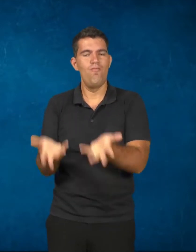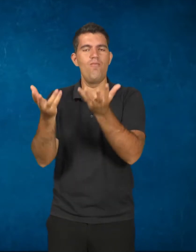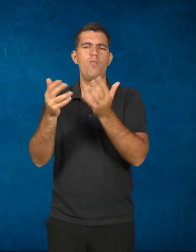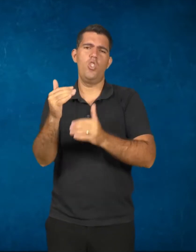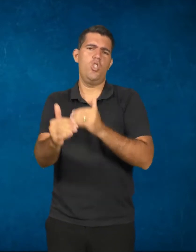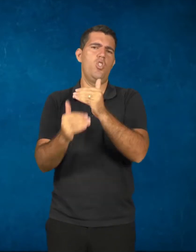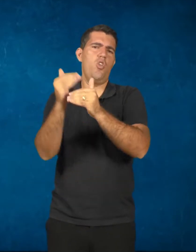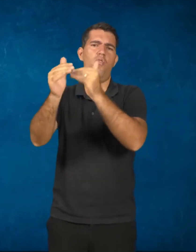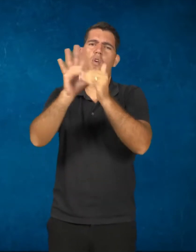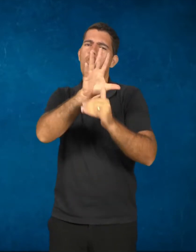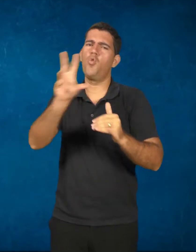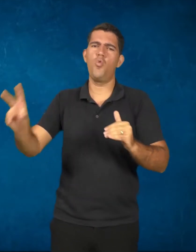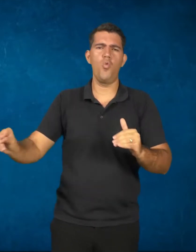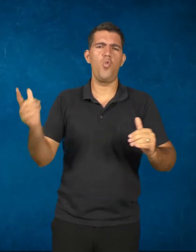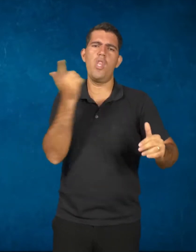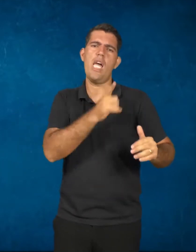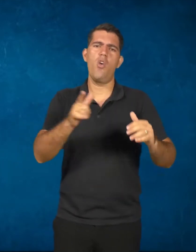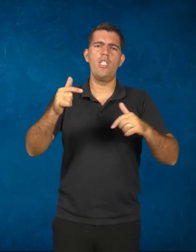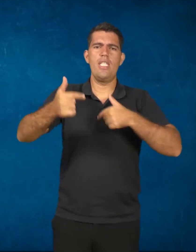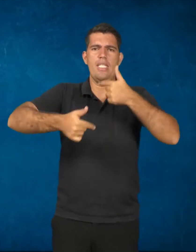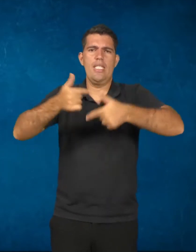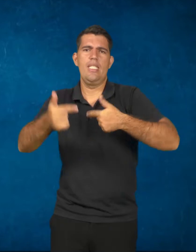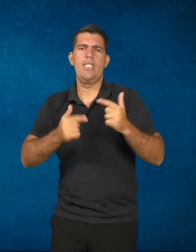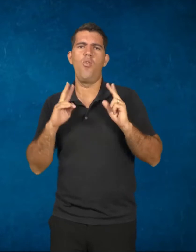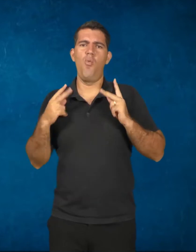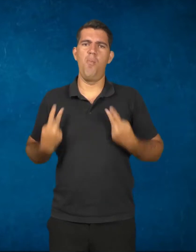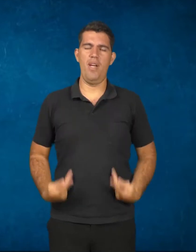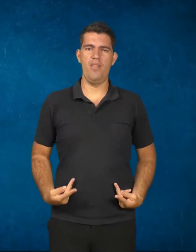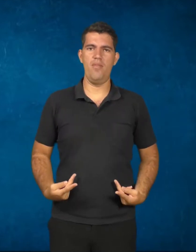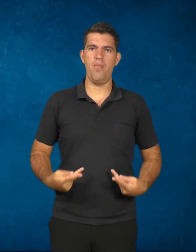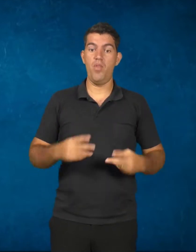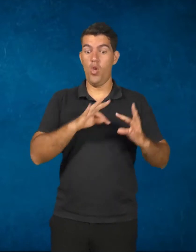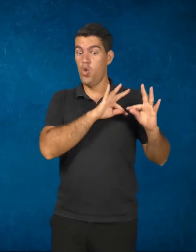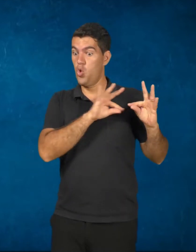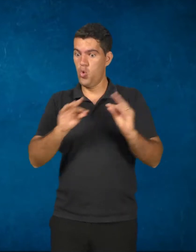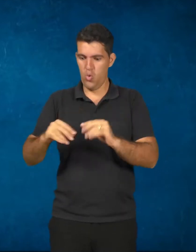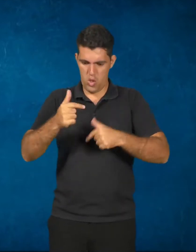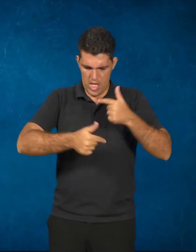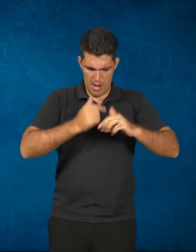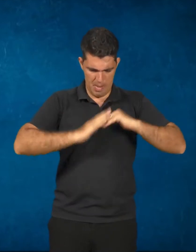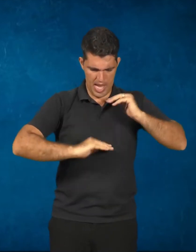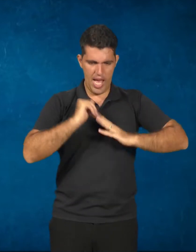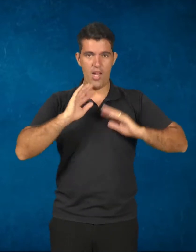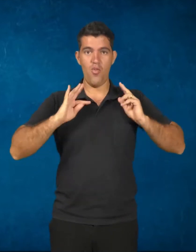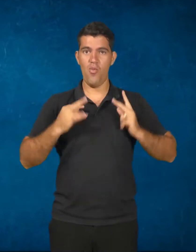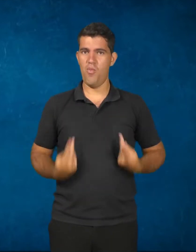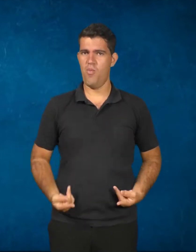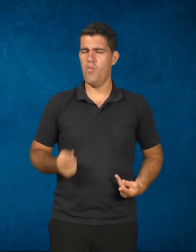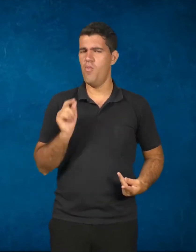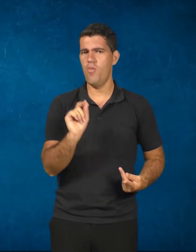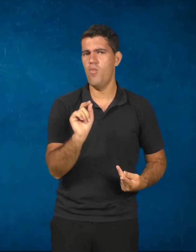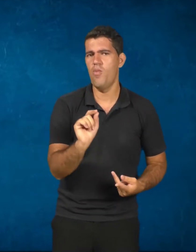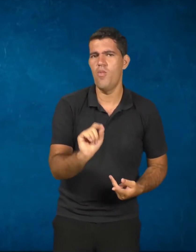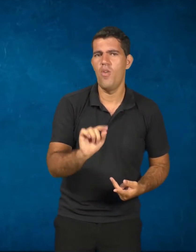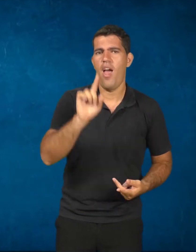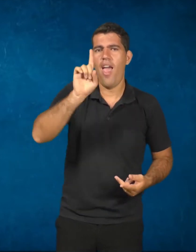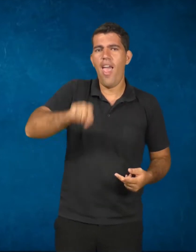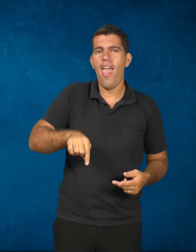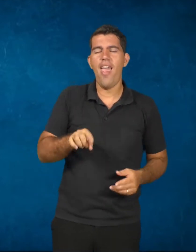as potencialidades humanas. Quando a gente fala todas as potencialidades humanas, a gente diz respeito a não somente